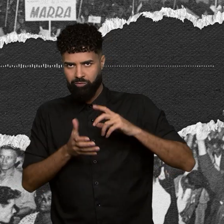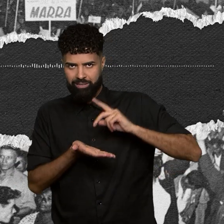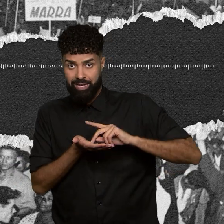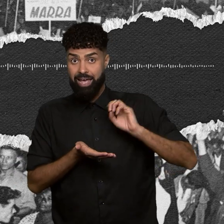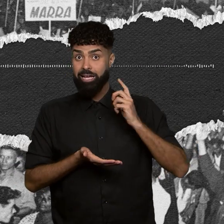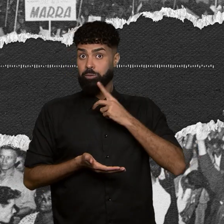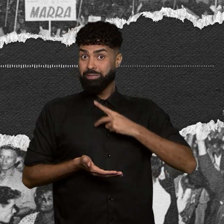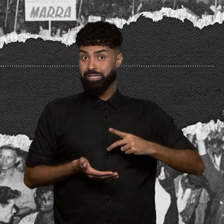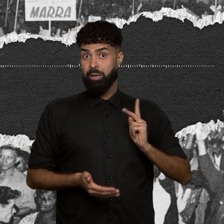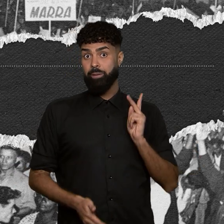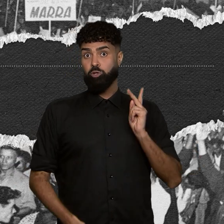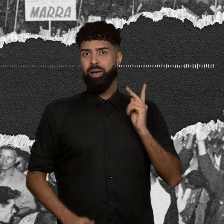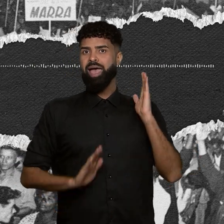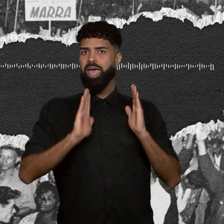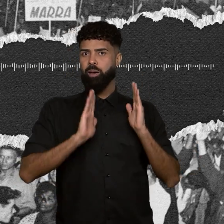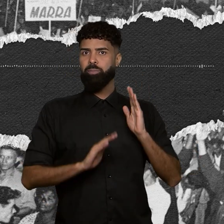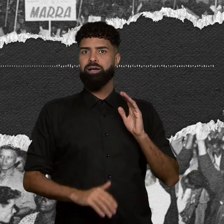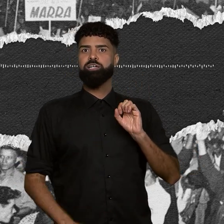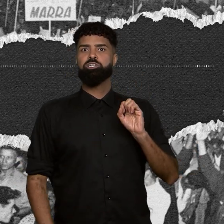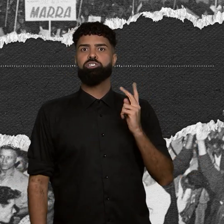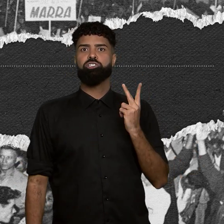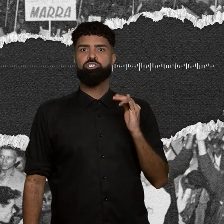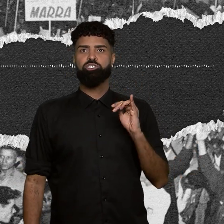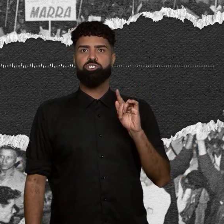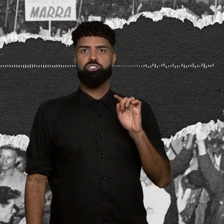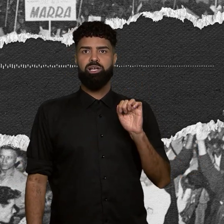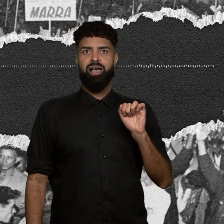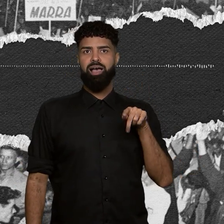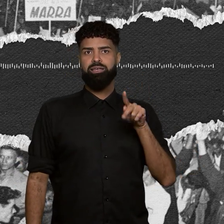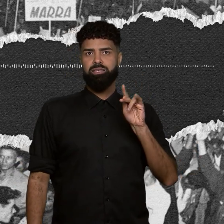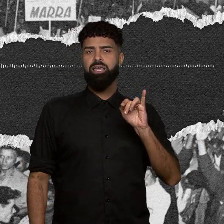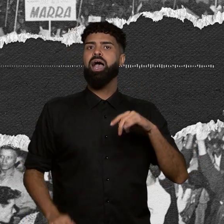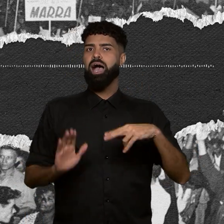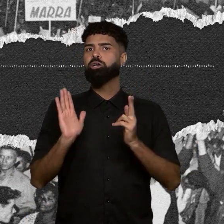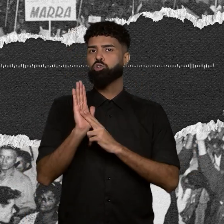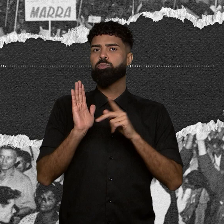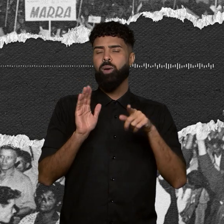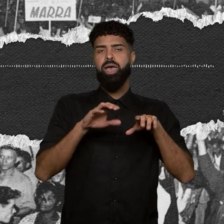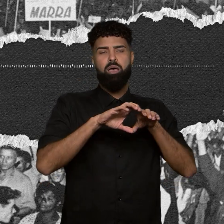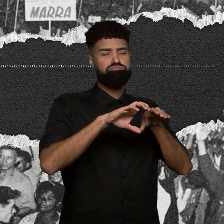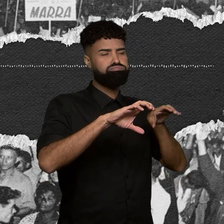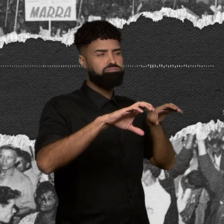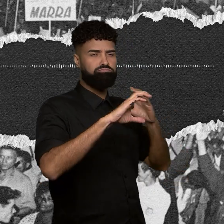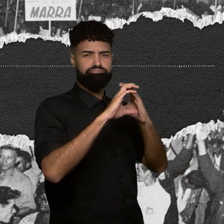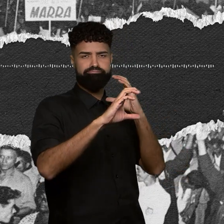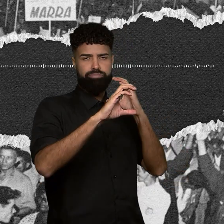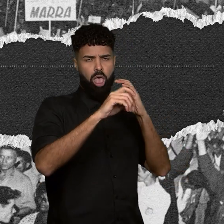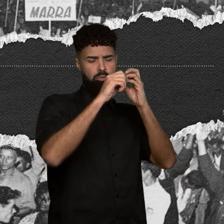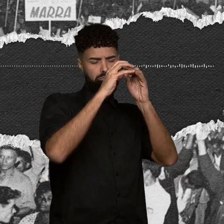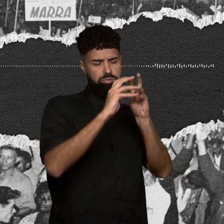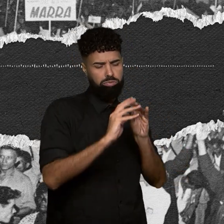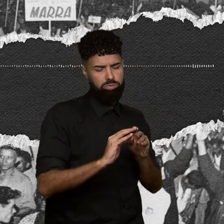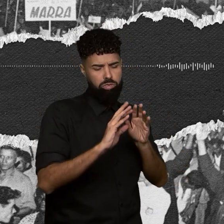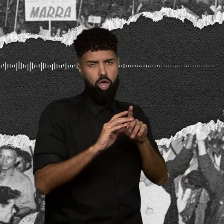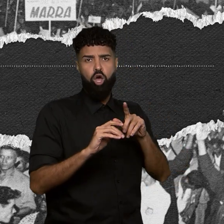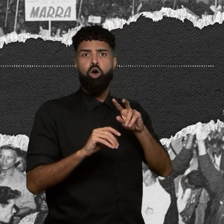Petrobras da época, Shijiai Kuecki, admitiu que o volume de gasolina que vazou do duto da empresa naquele 24 de